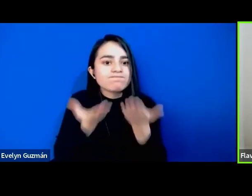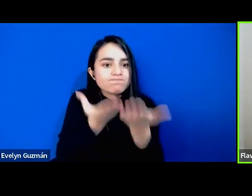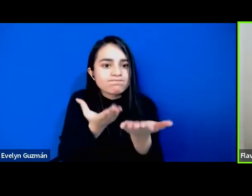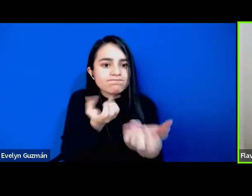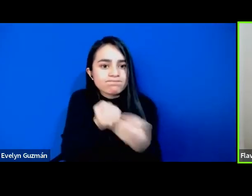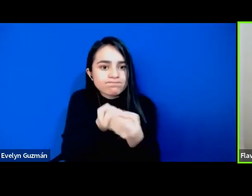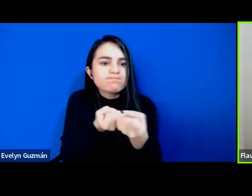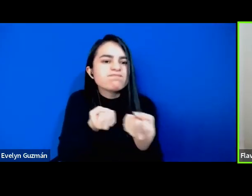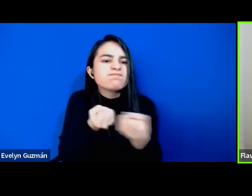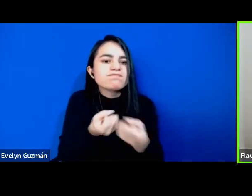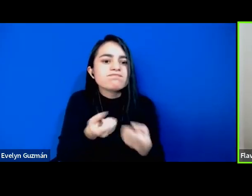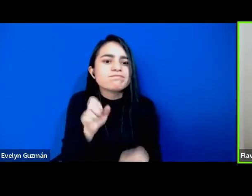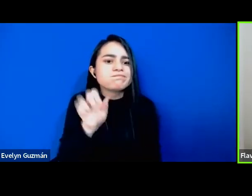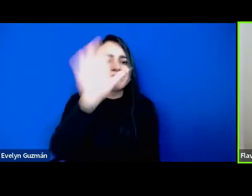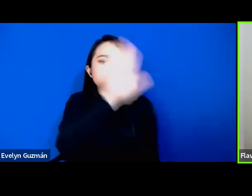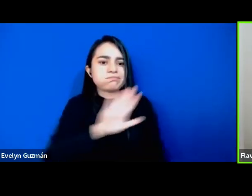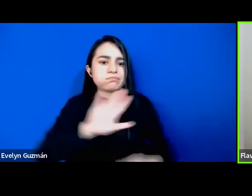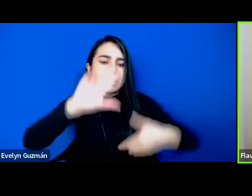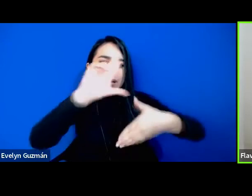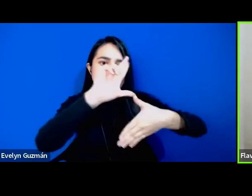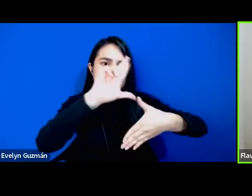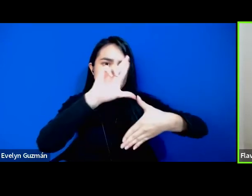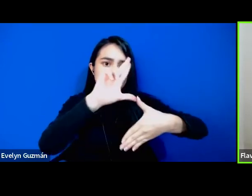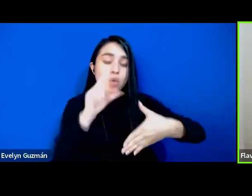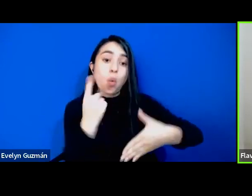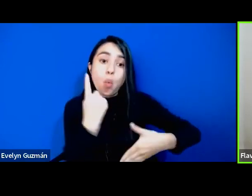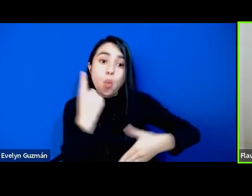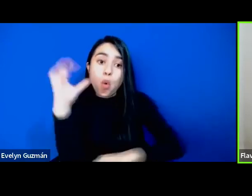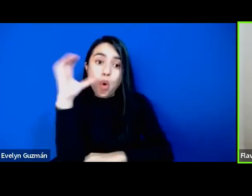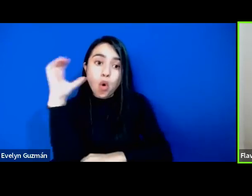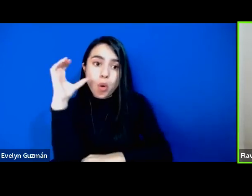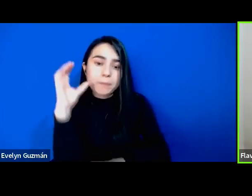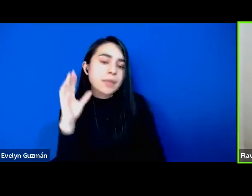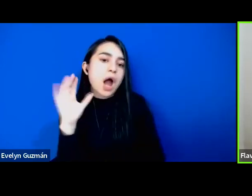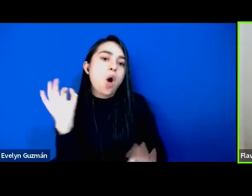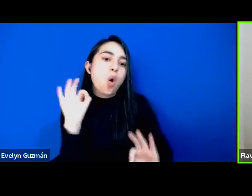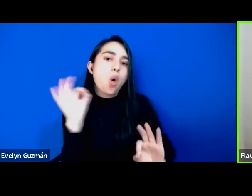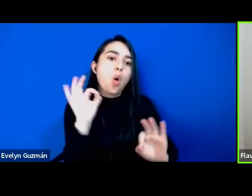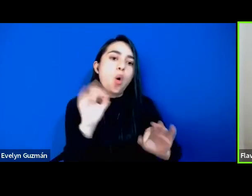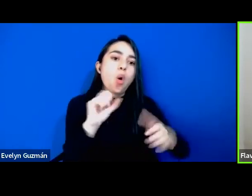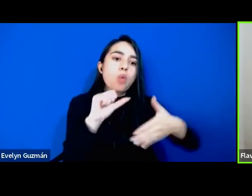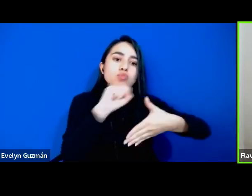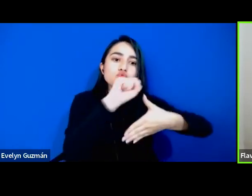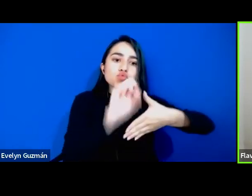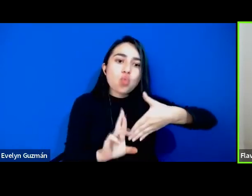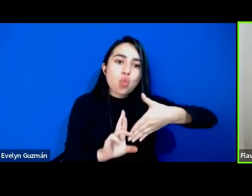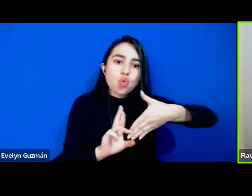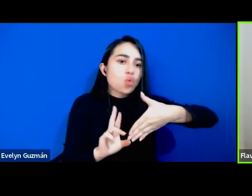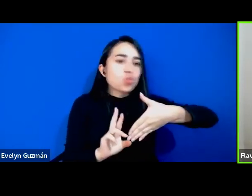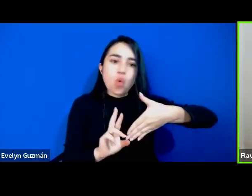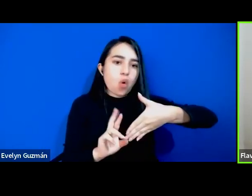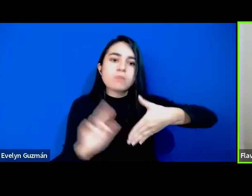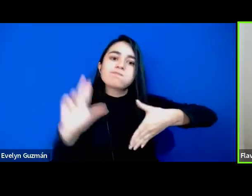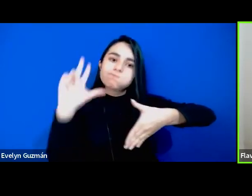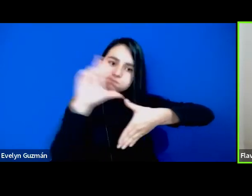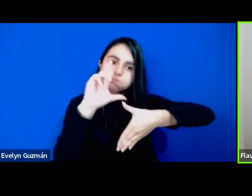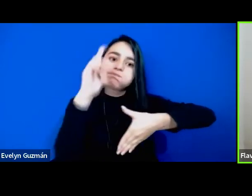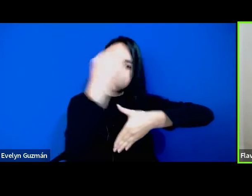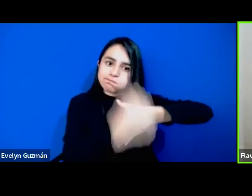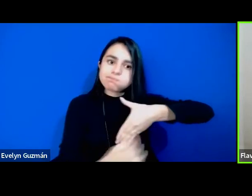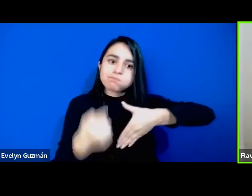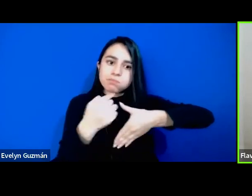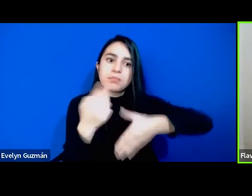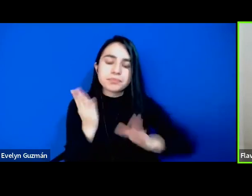que solamente para Colombia o América del Sur. Y también pienso que esta discusión que